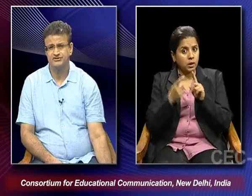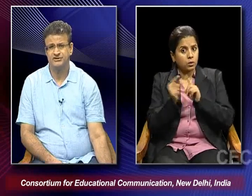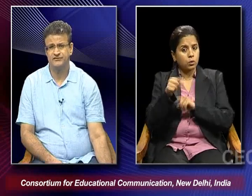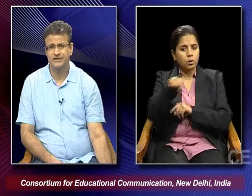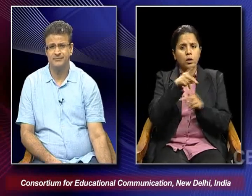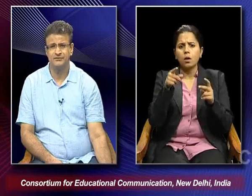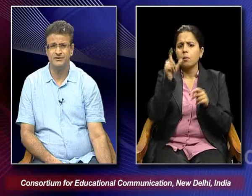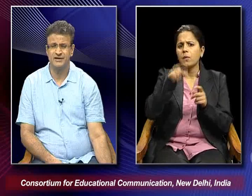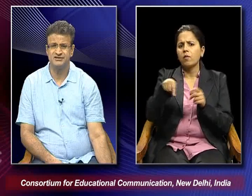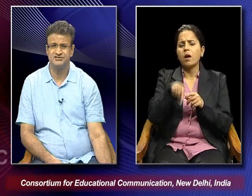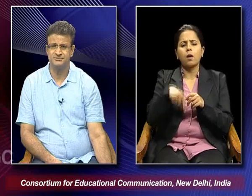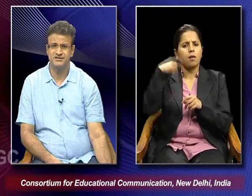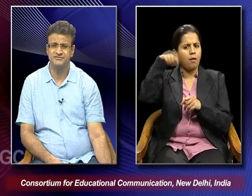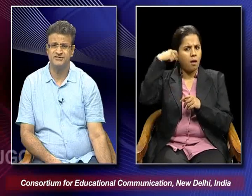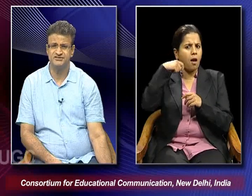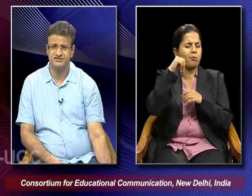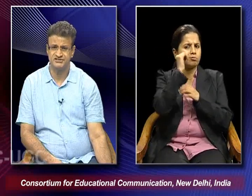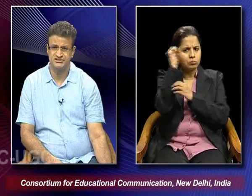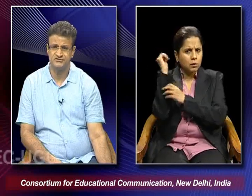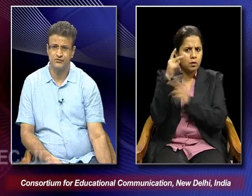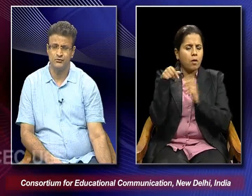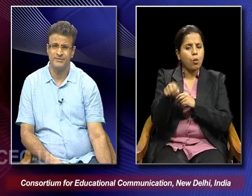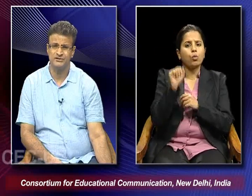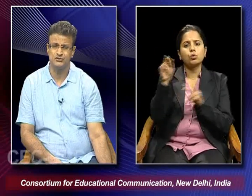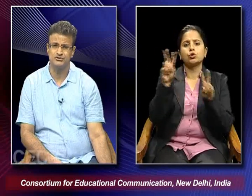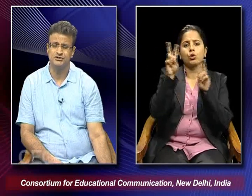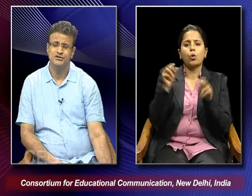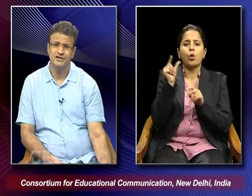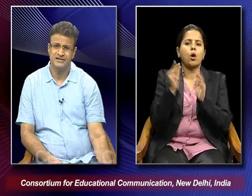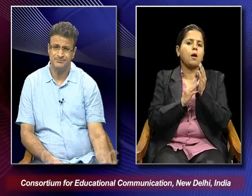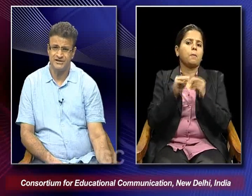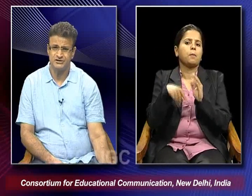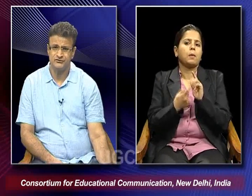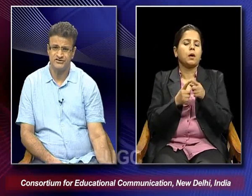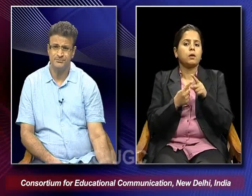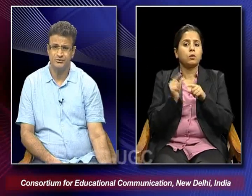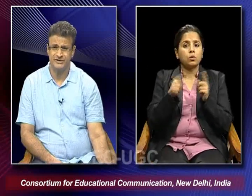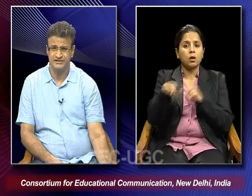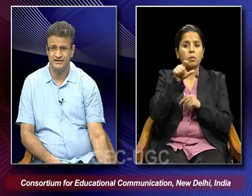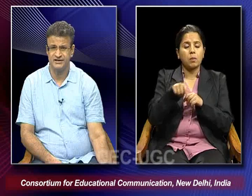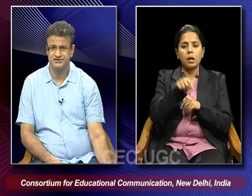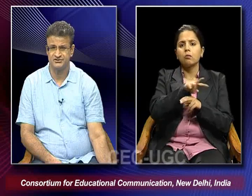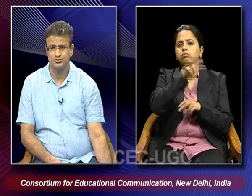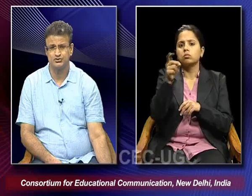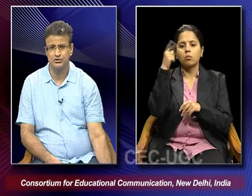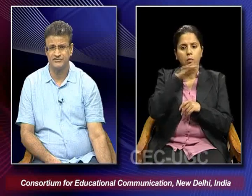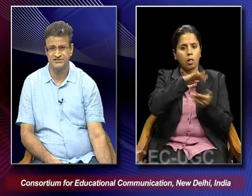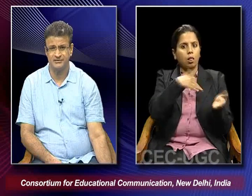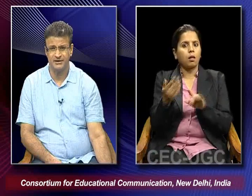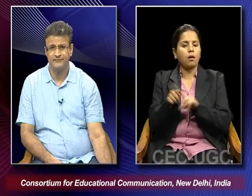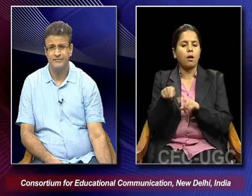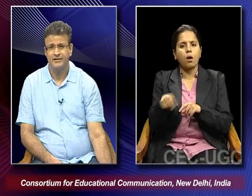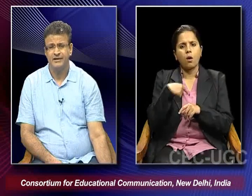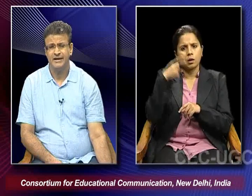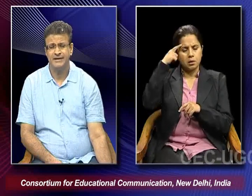operative camera work and its subjectivity is a suggestive of Umberto's contemplation of a jump to death as a resolution of his